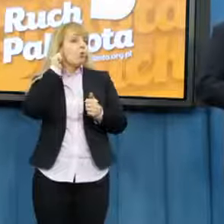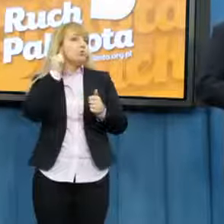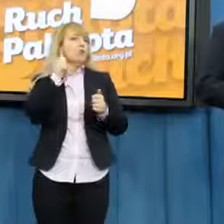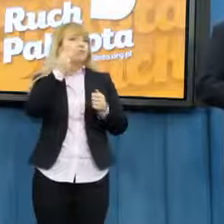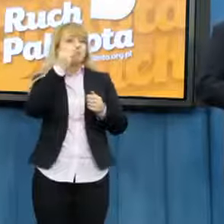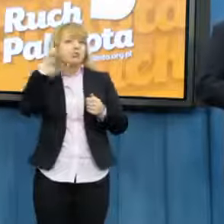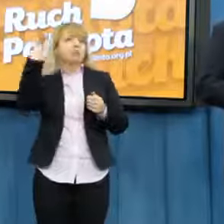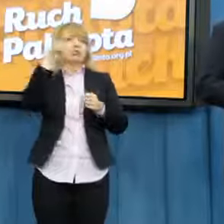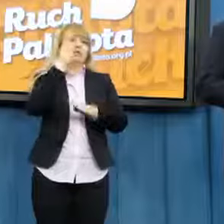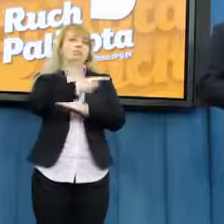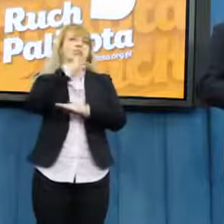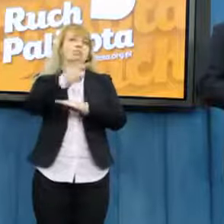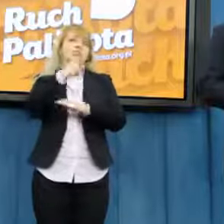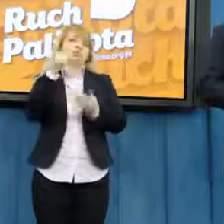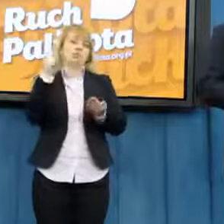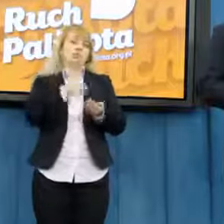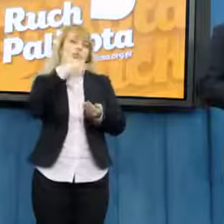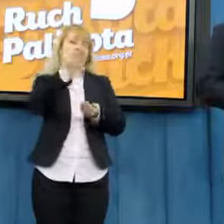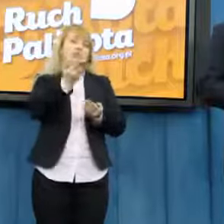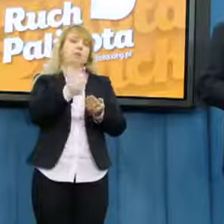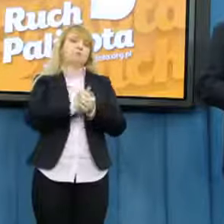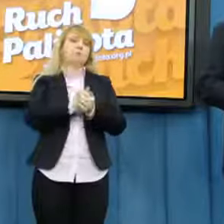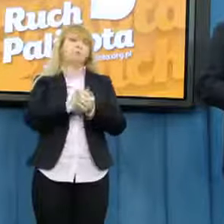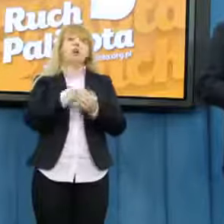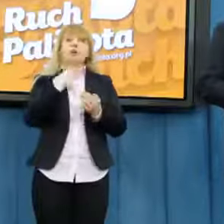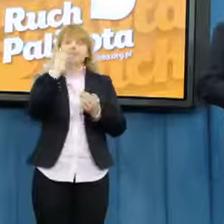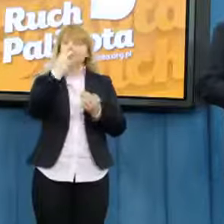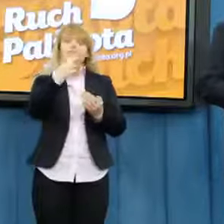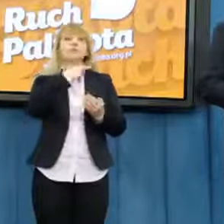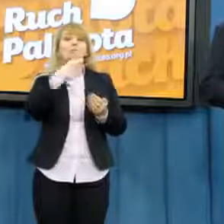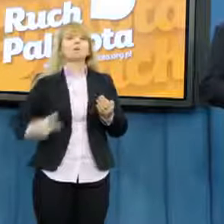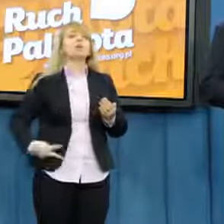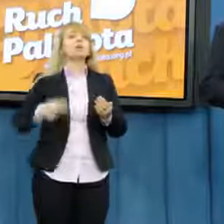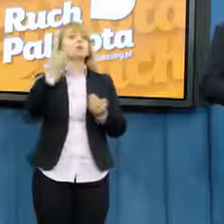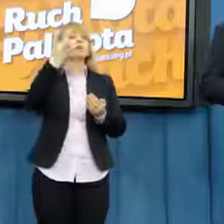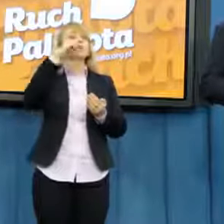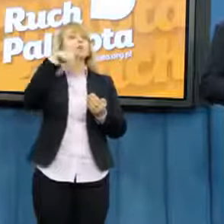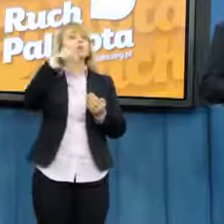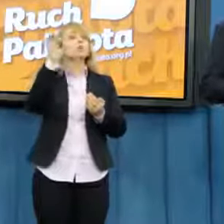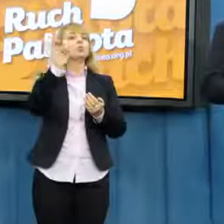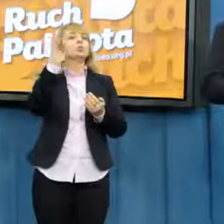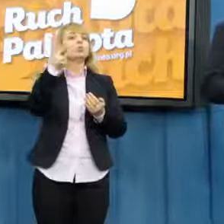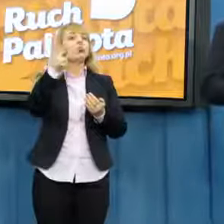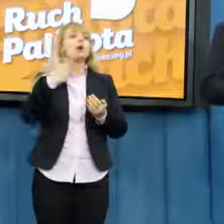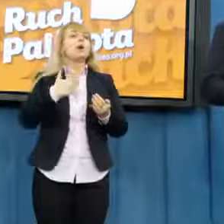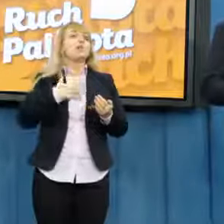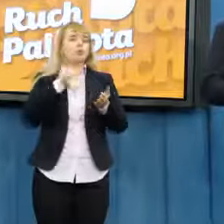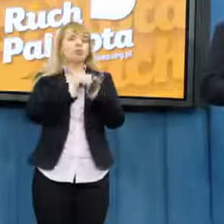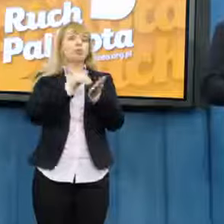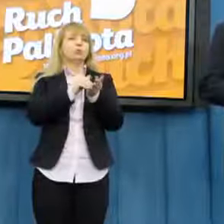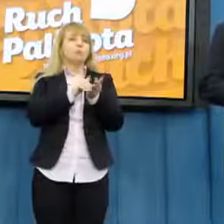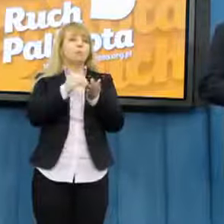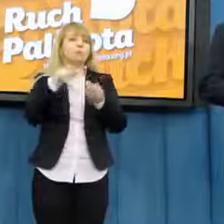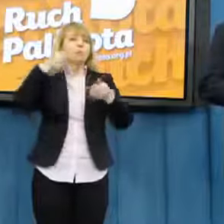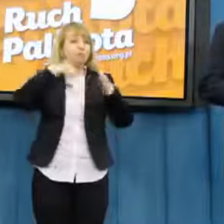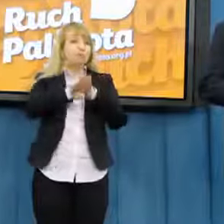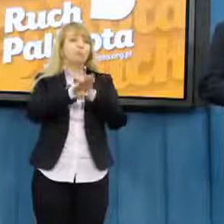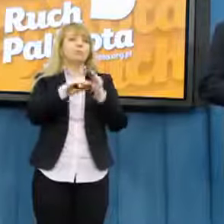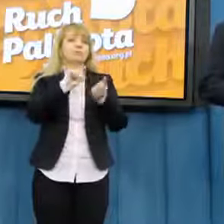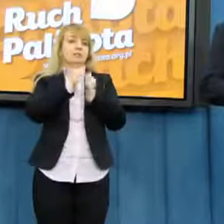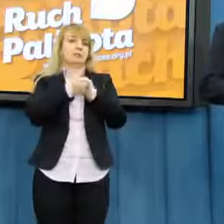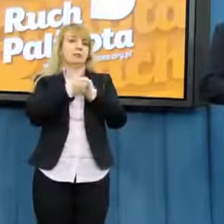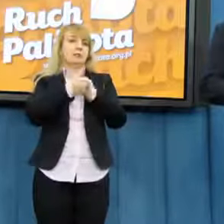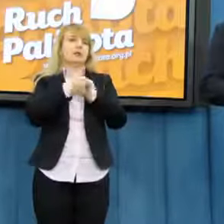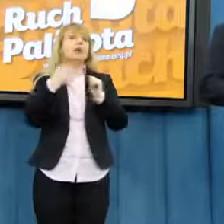Donald Tusk ma wyraźną potrzebę przeprowadzenia tych zmian, zresztą co deklarował